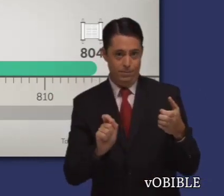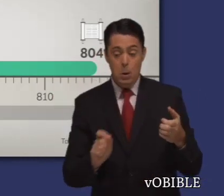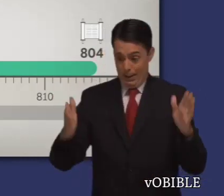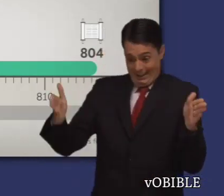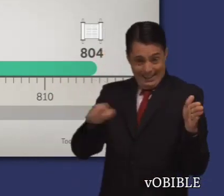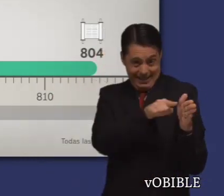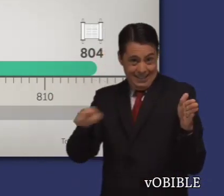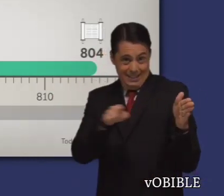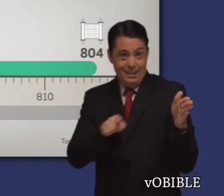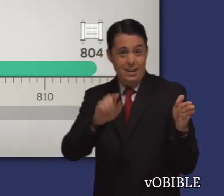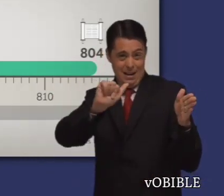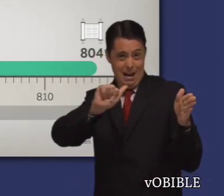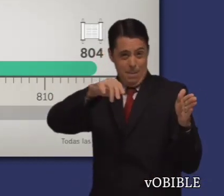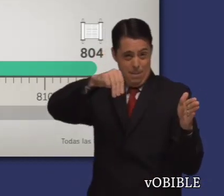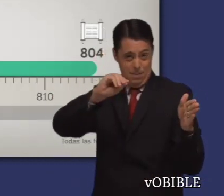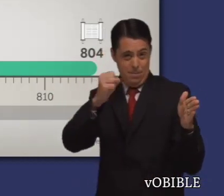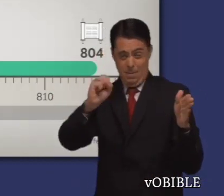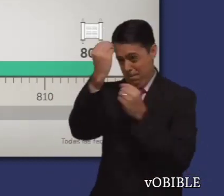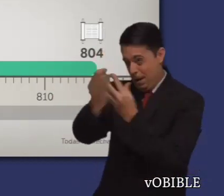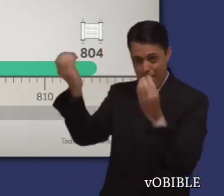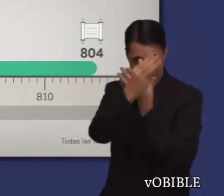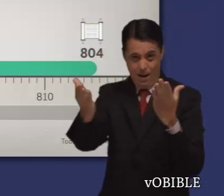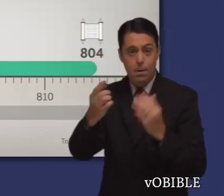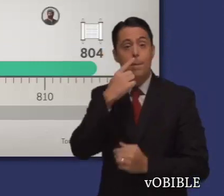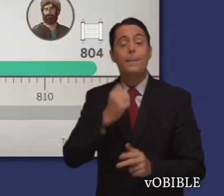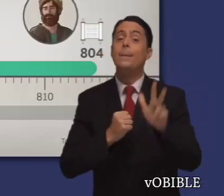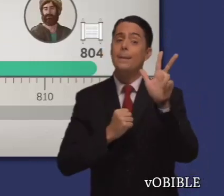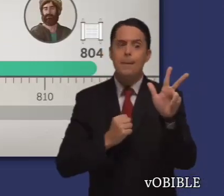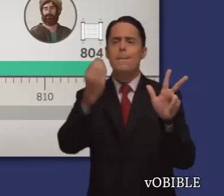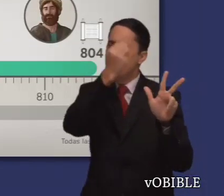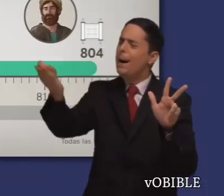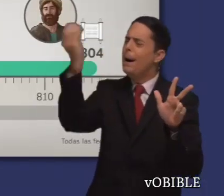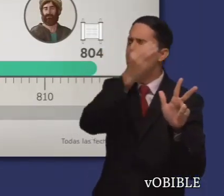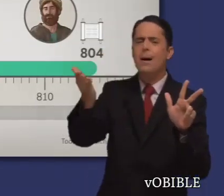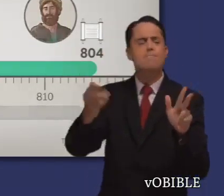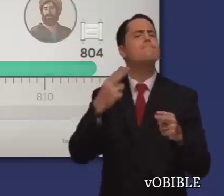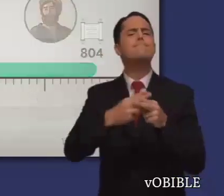Vivió en la misma época que los profetas Jonás, Joel y Oseas.